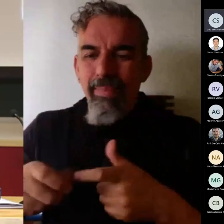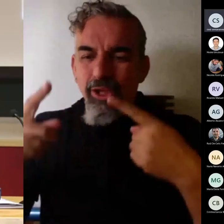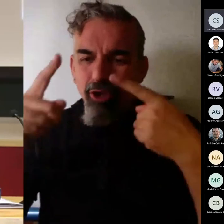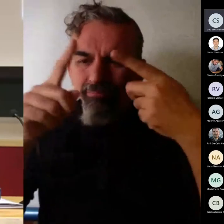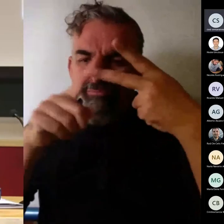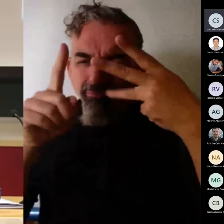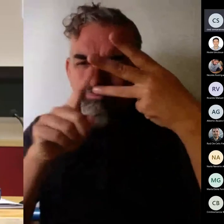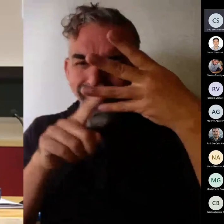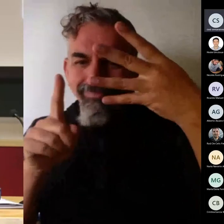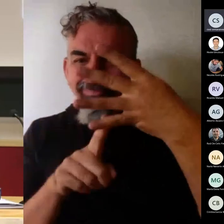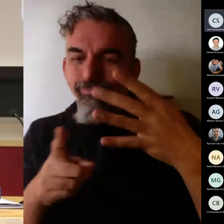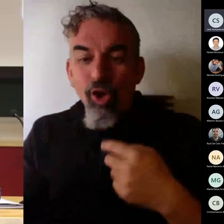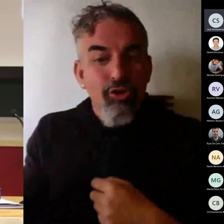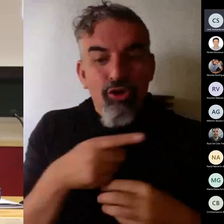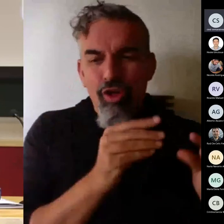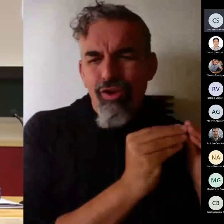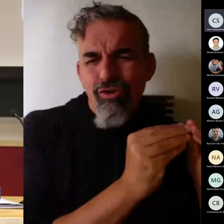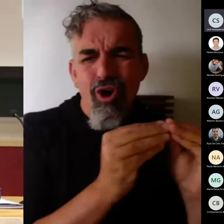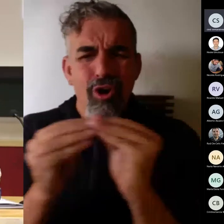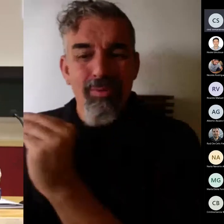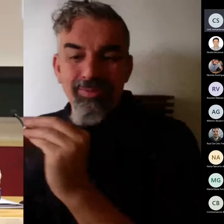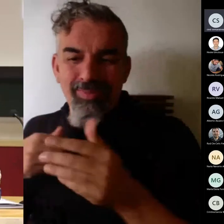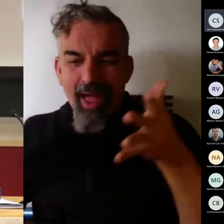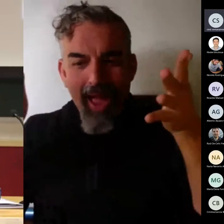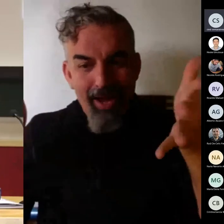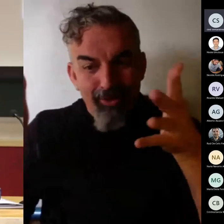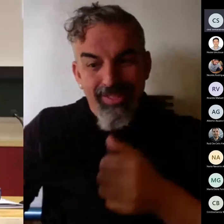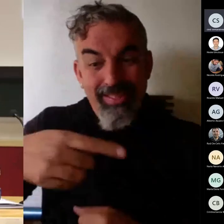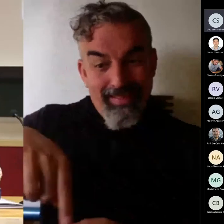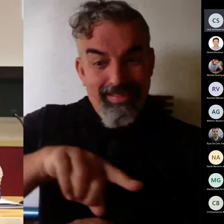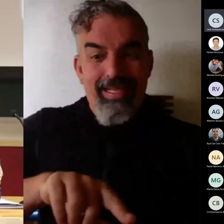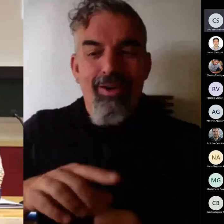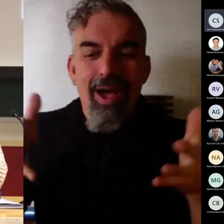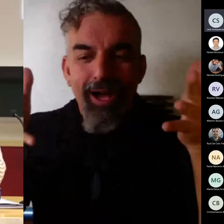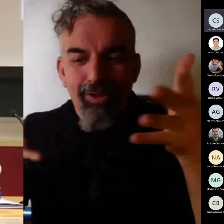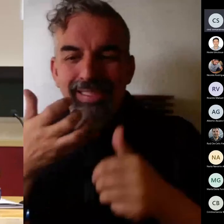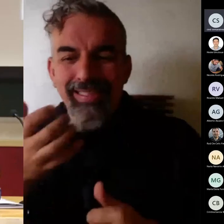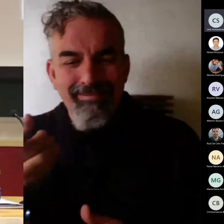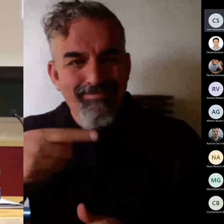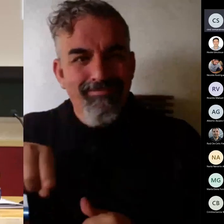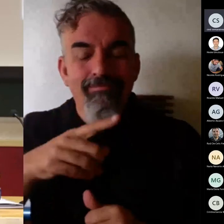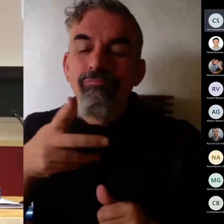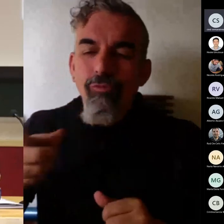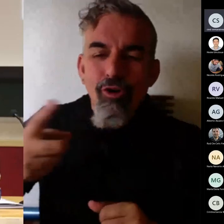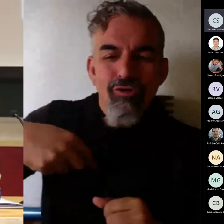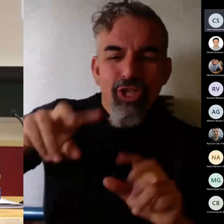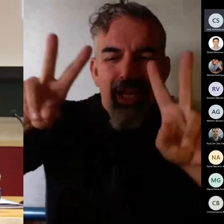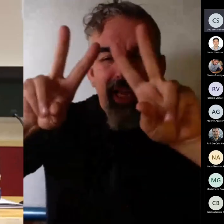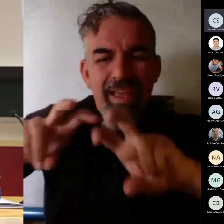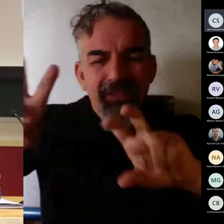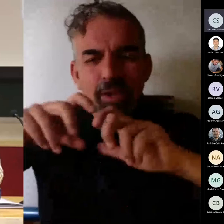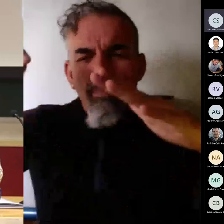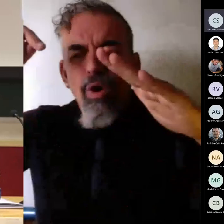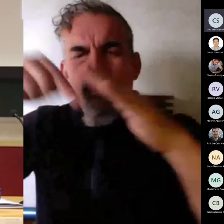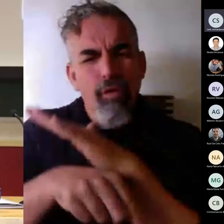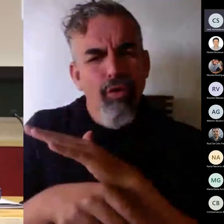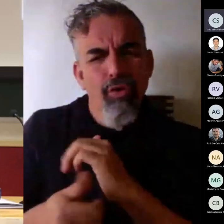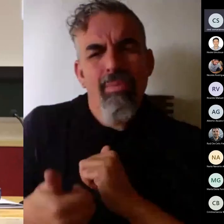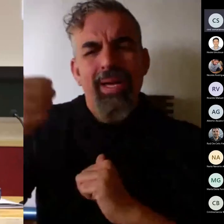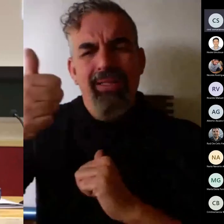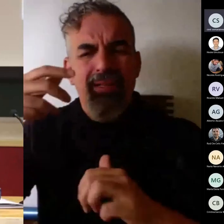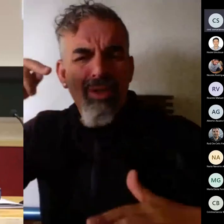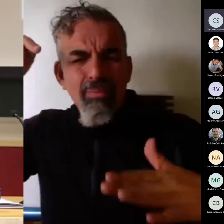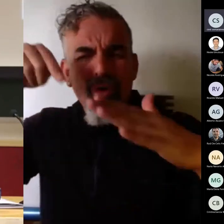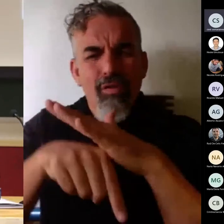entonces yo recomendaría que si en ese estamos de eficiencias investiguemos un poquito más realmente en eso para poder luego